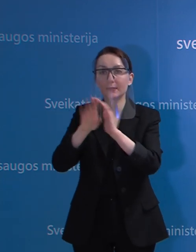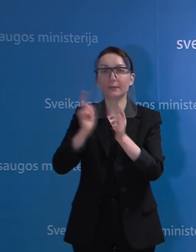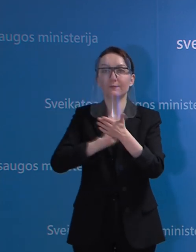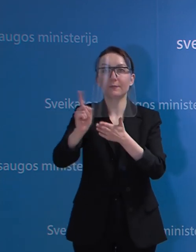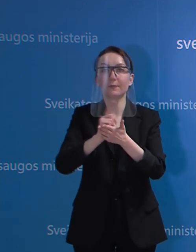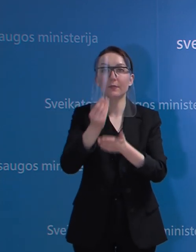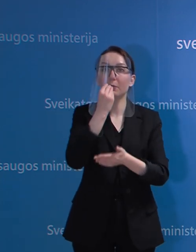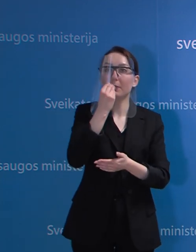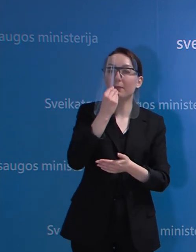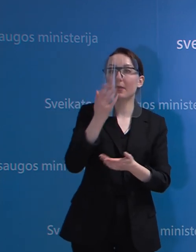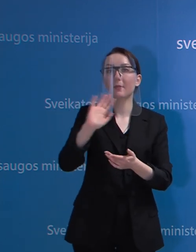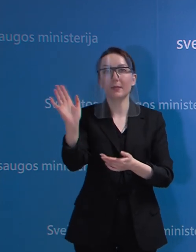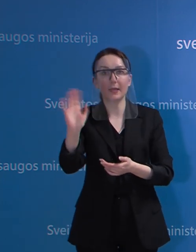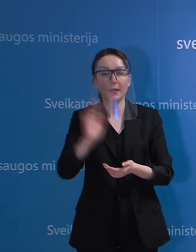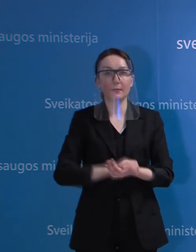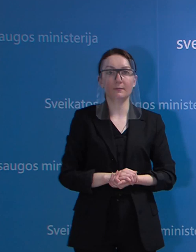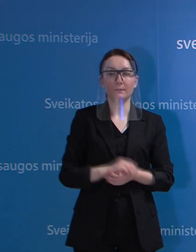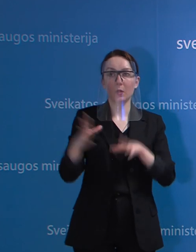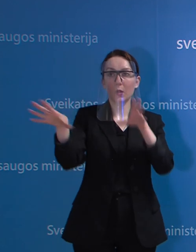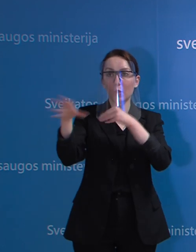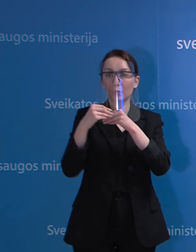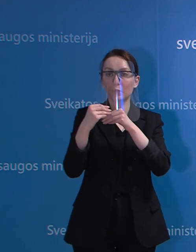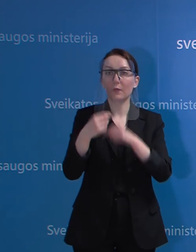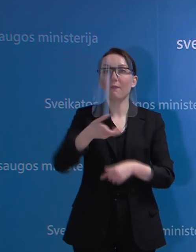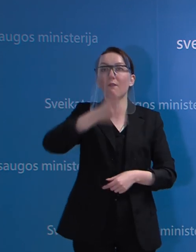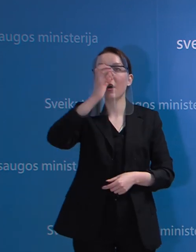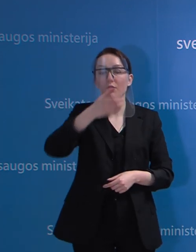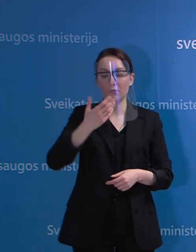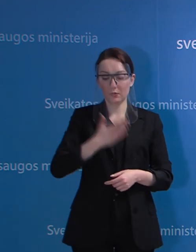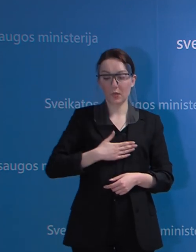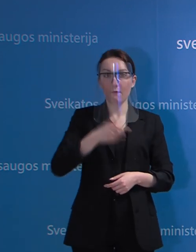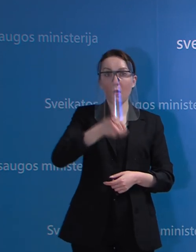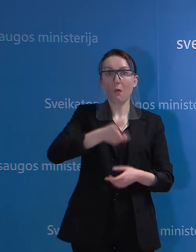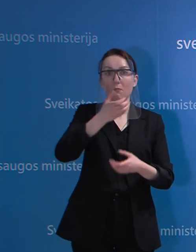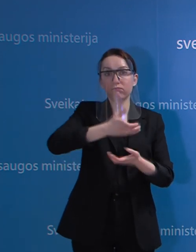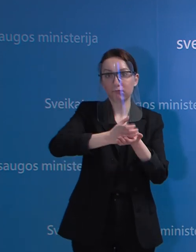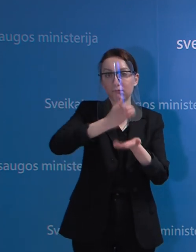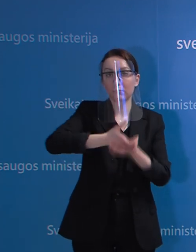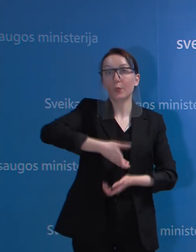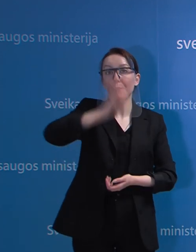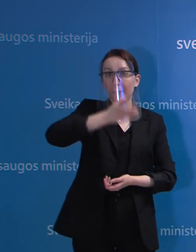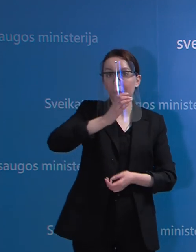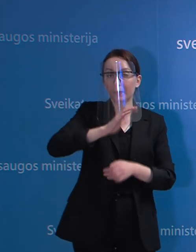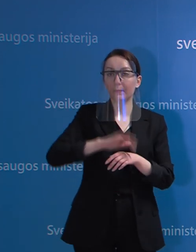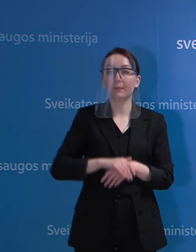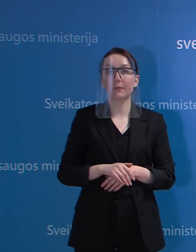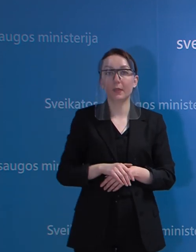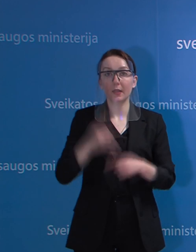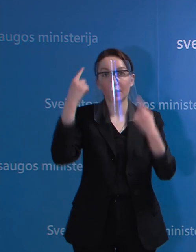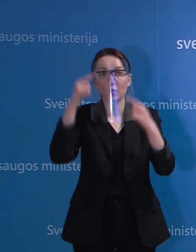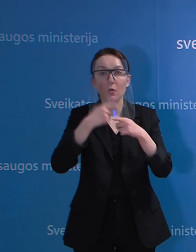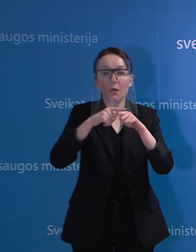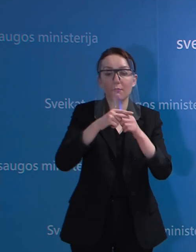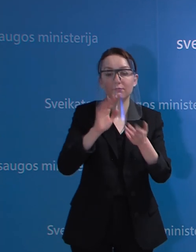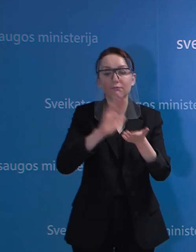nevalgyti bendraujamos su gyventojais metu vandenį gerti iš savo indų ir įranga ir kitus